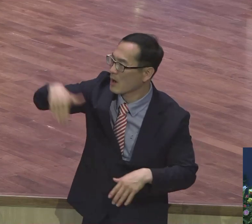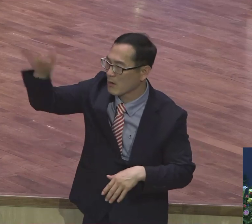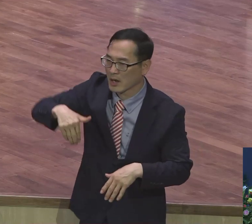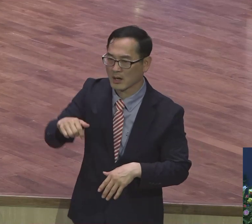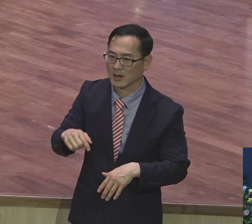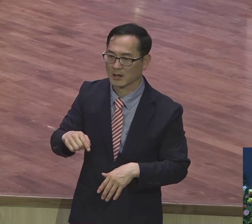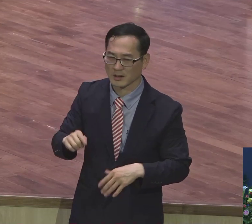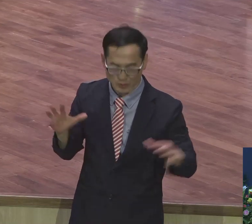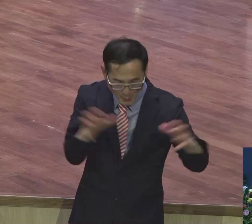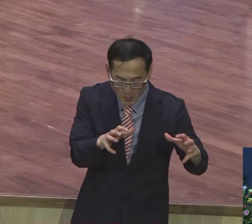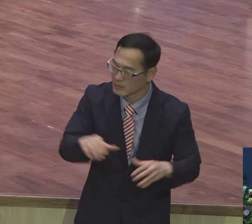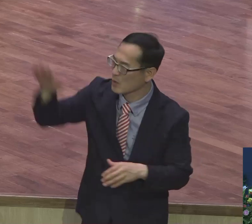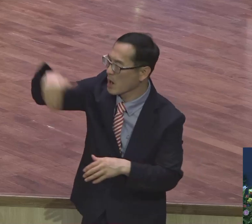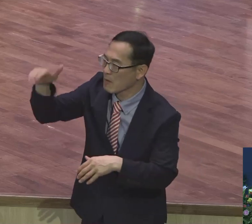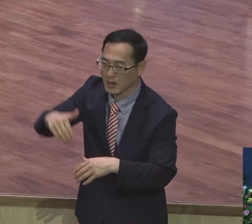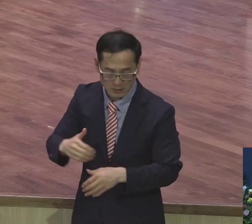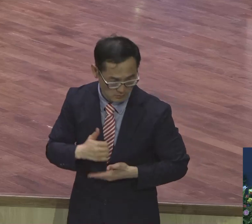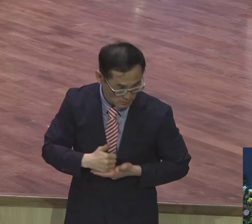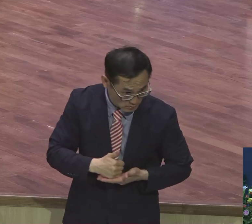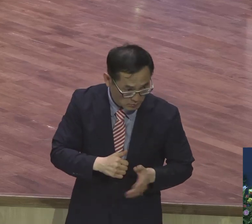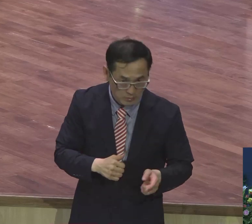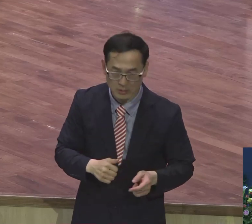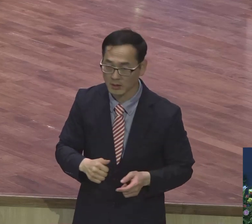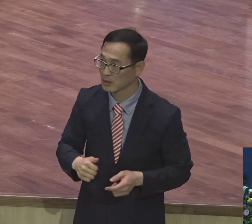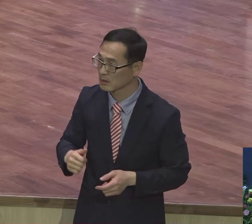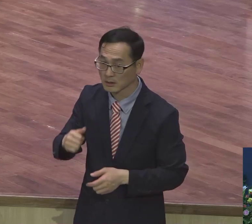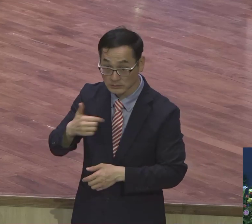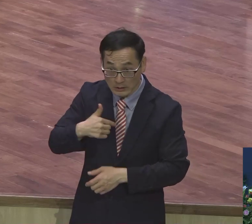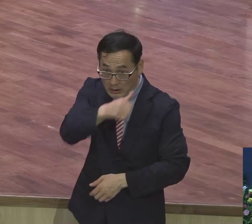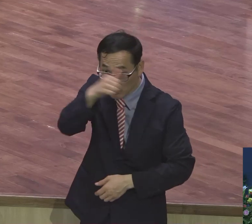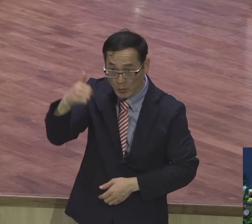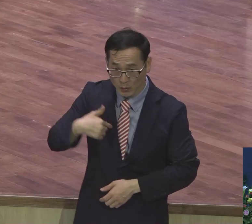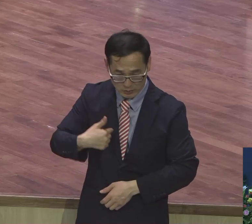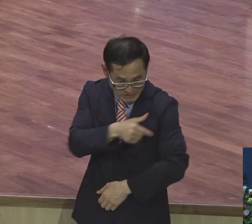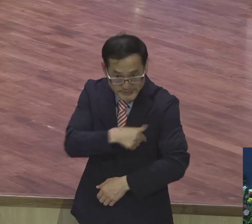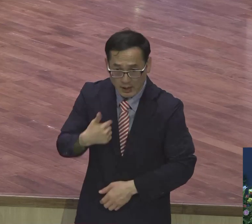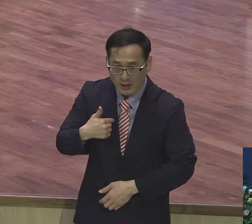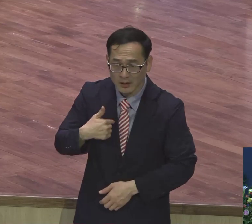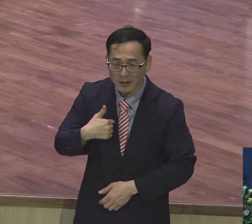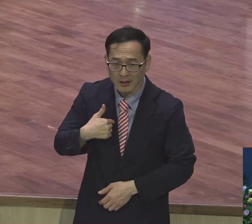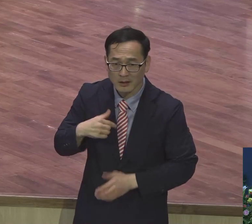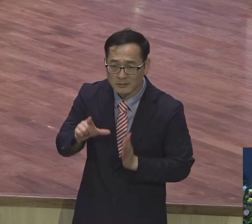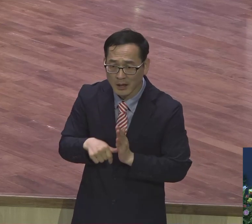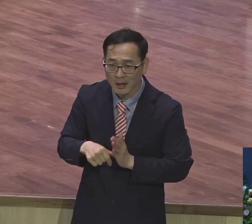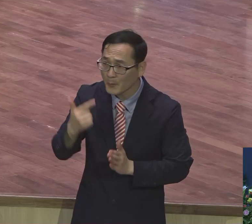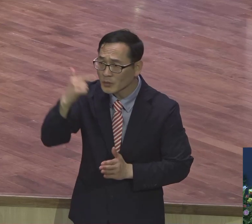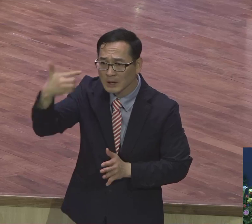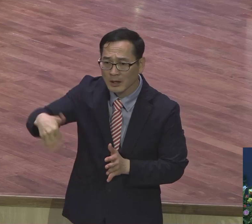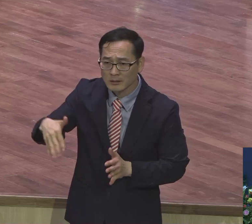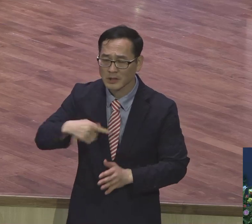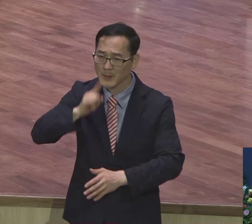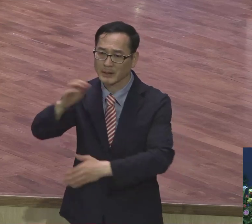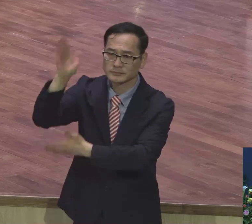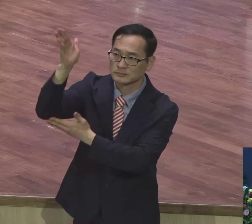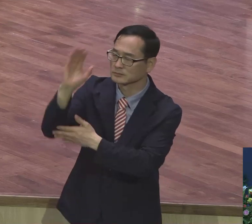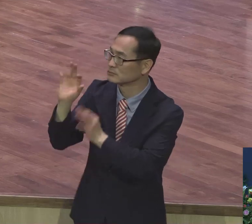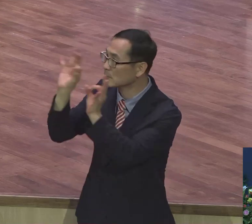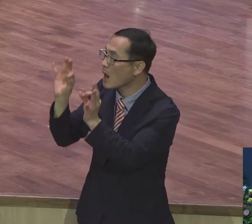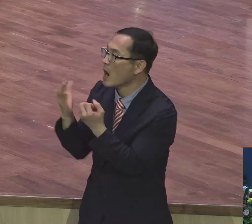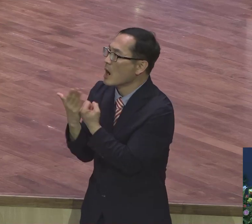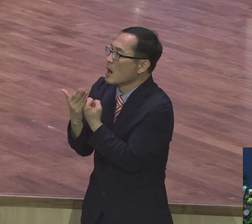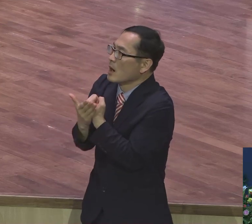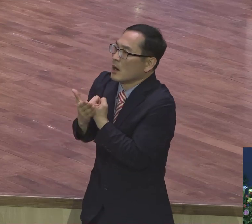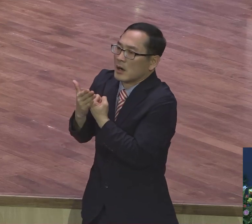그래서 여러분 어떤 사람이 어디를 가든지 누구를 만나도